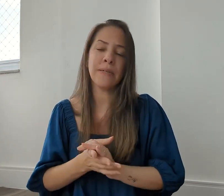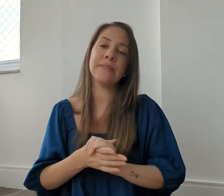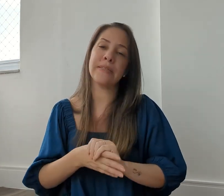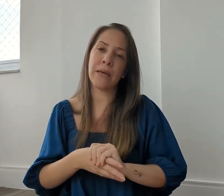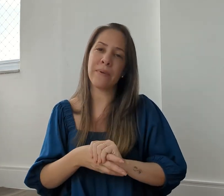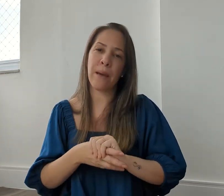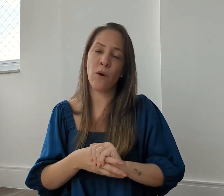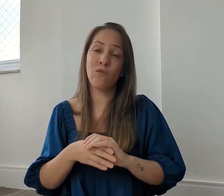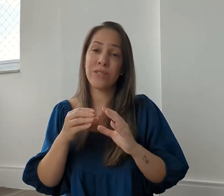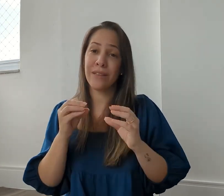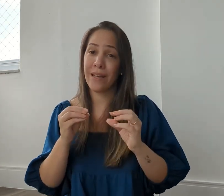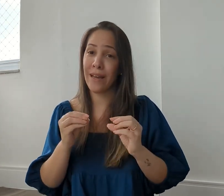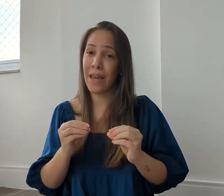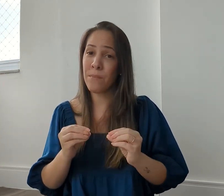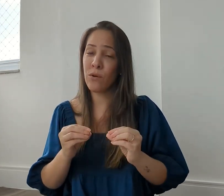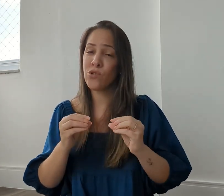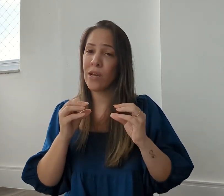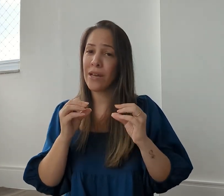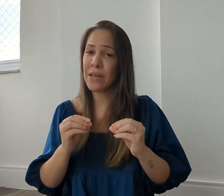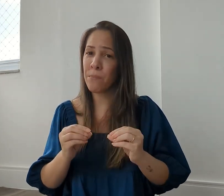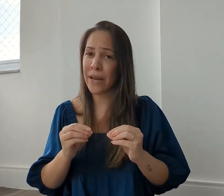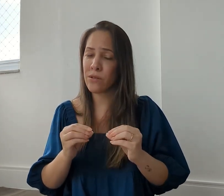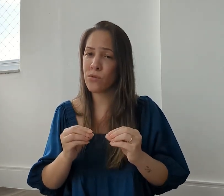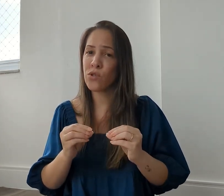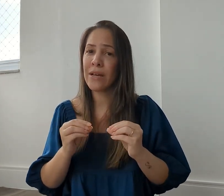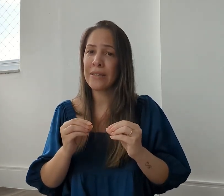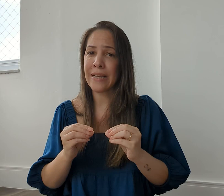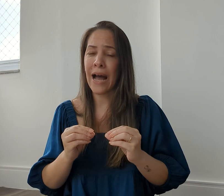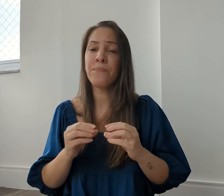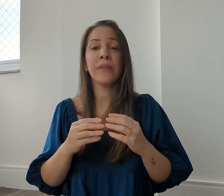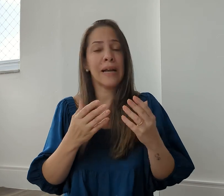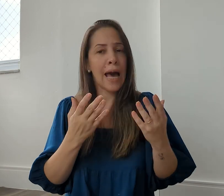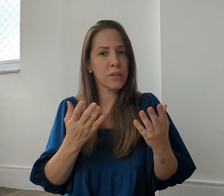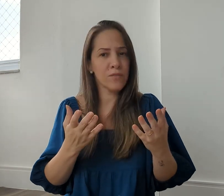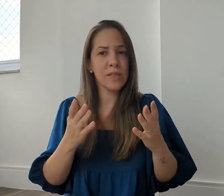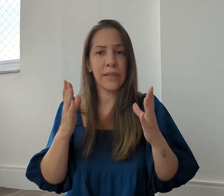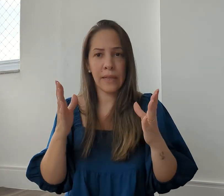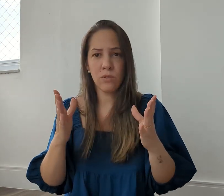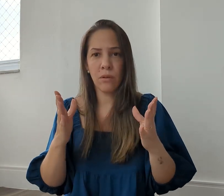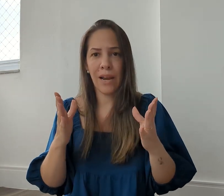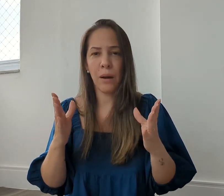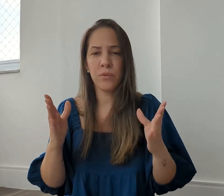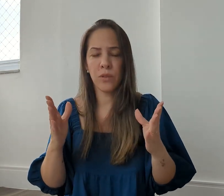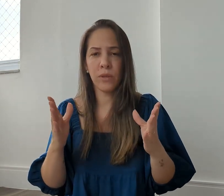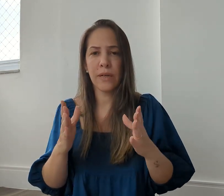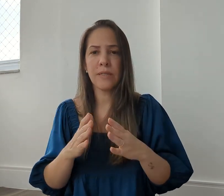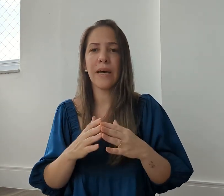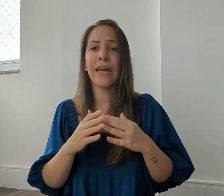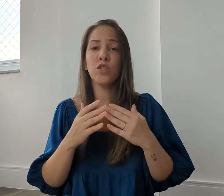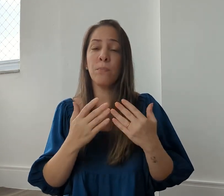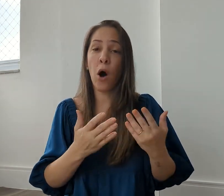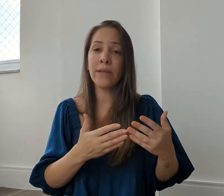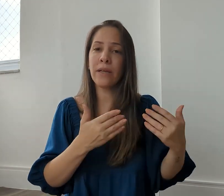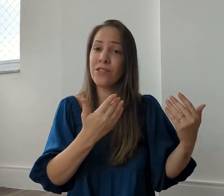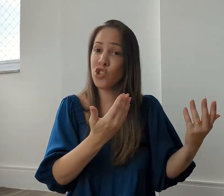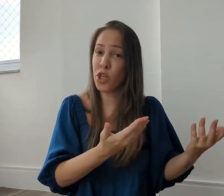Sempre é bom você ter em mãos, impressos, tá? Claro que você tem no celular por segurança, eles podem te